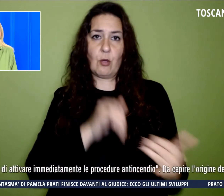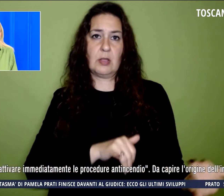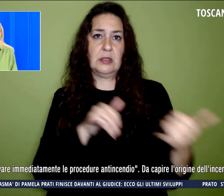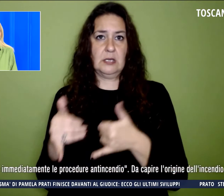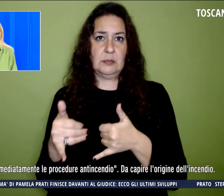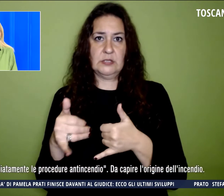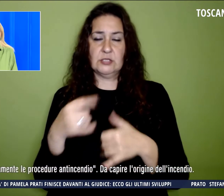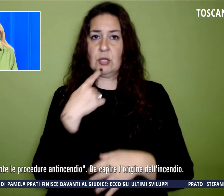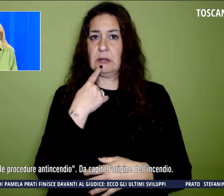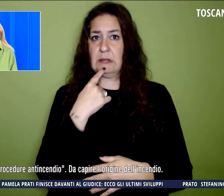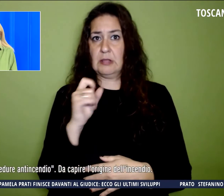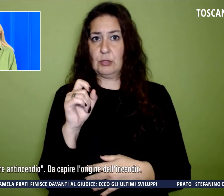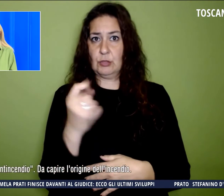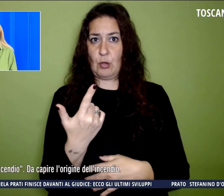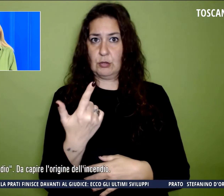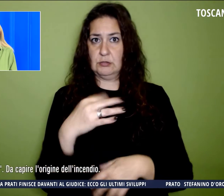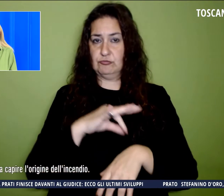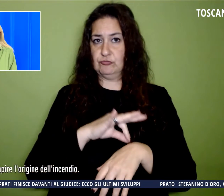pazienti presenti.